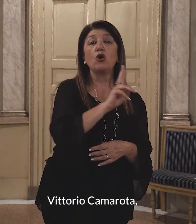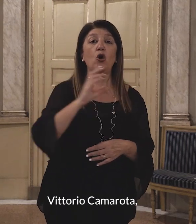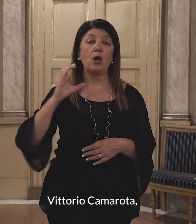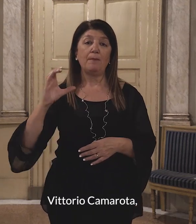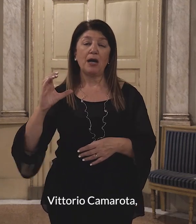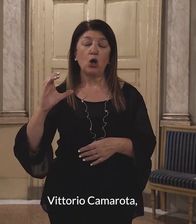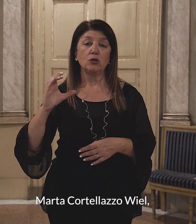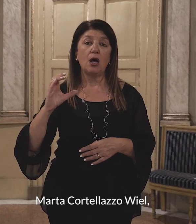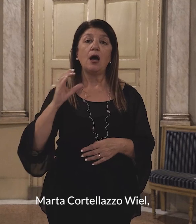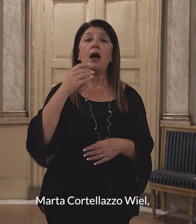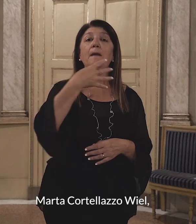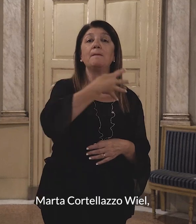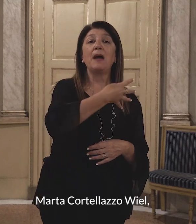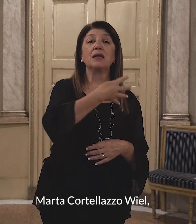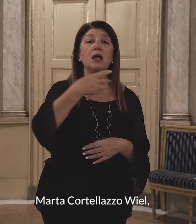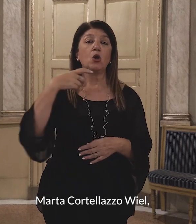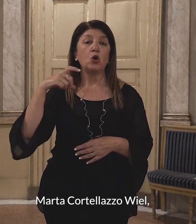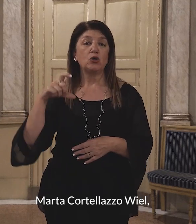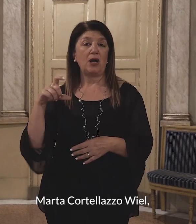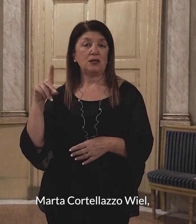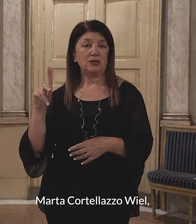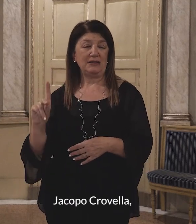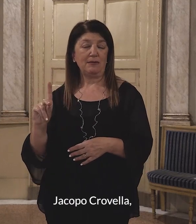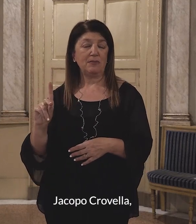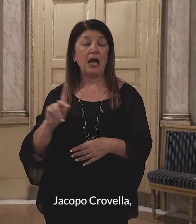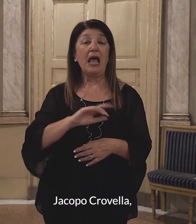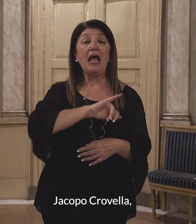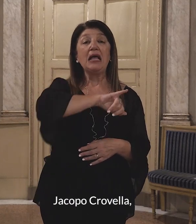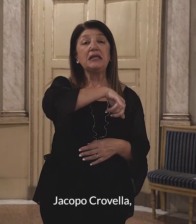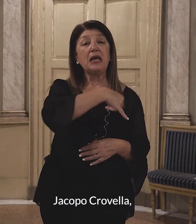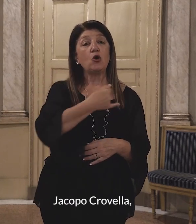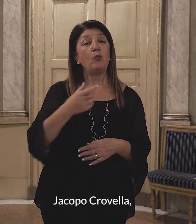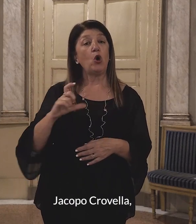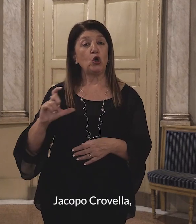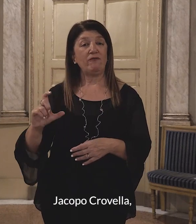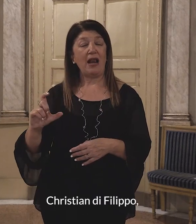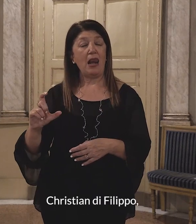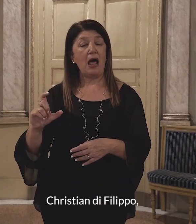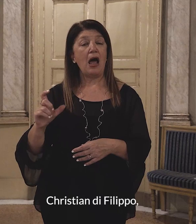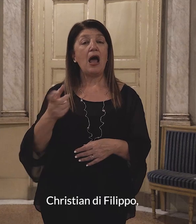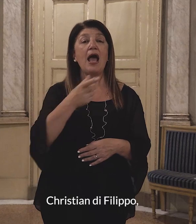Marta Cortellazzo Viel, Jacopo Crovella, Cristian Di Filippo,